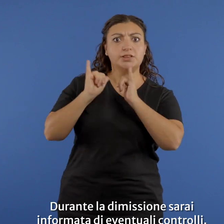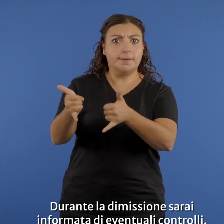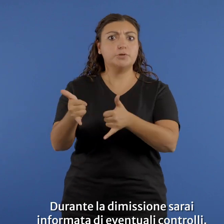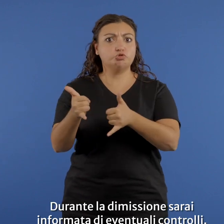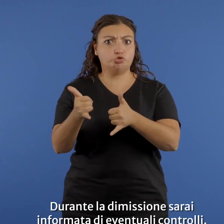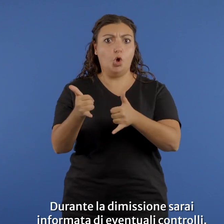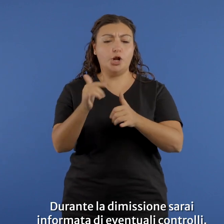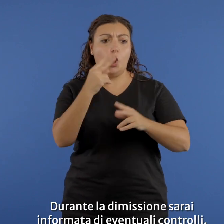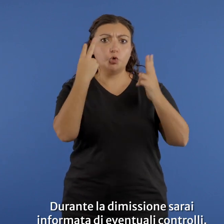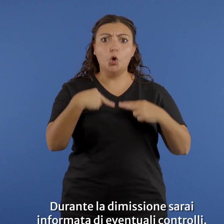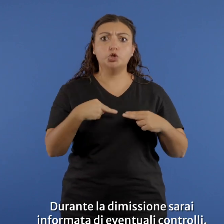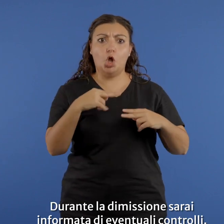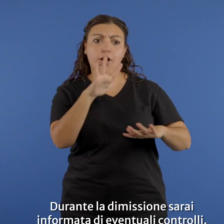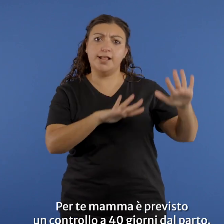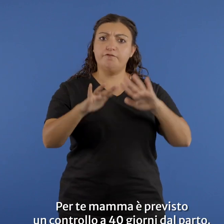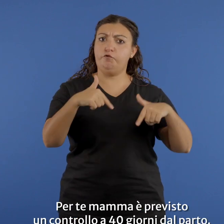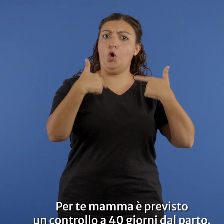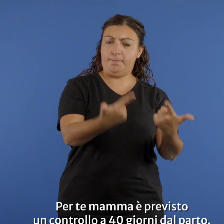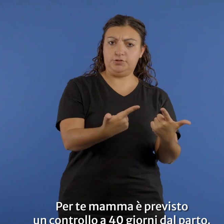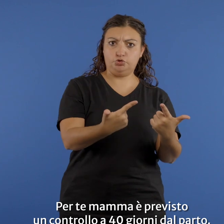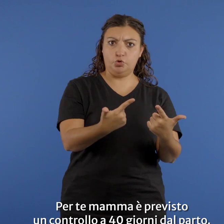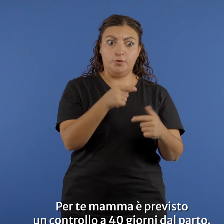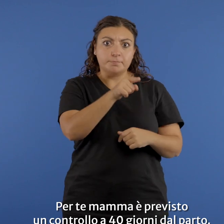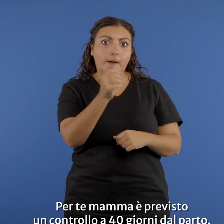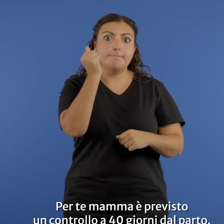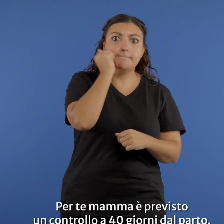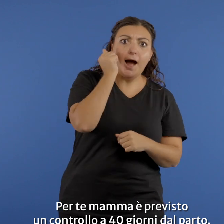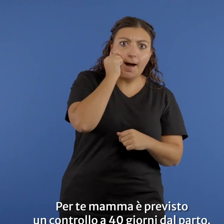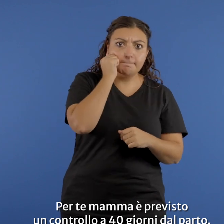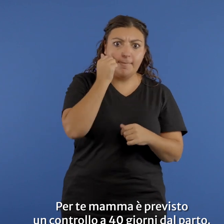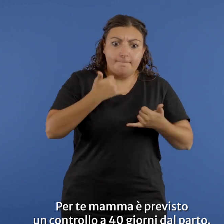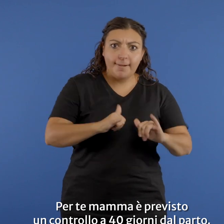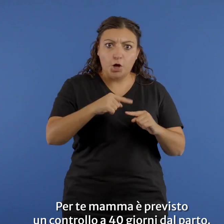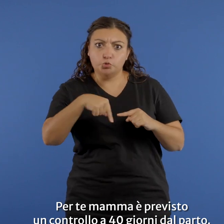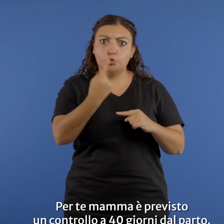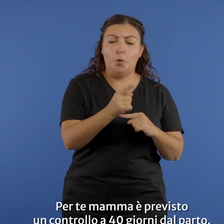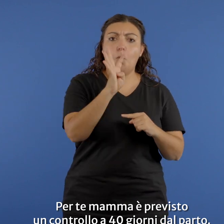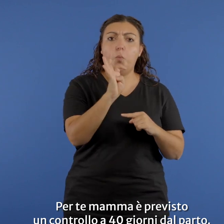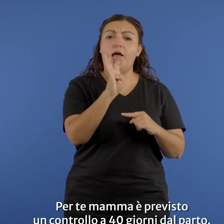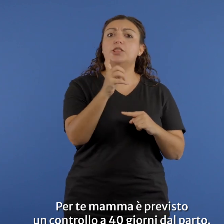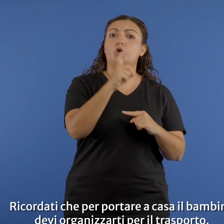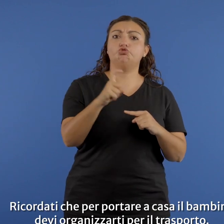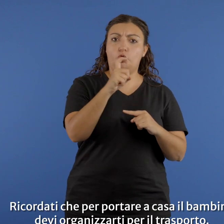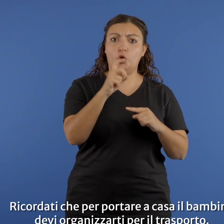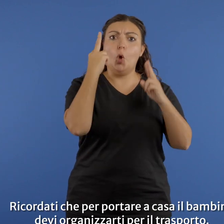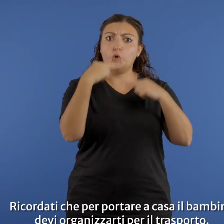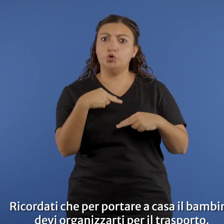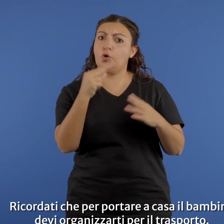informata di eventuali controlli. Per te e mamma è previsto un controllo a 40 giorni dal parto. Ricordati che per